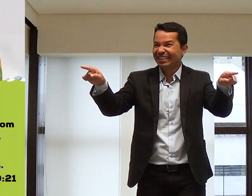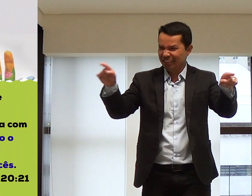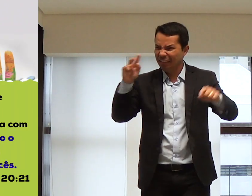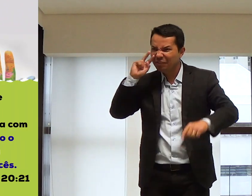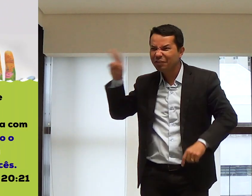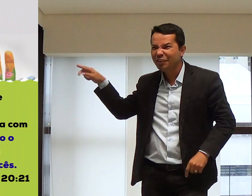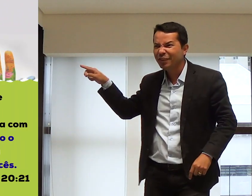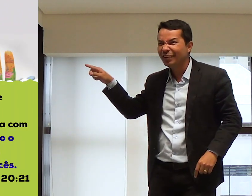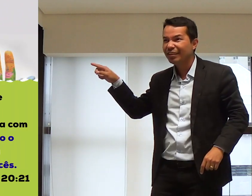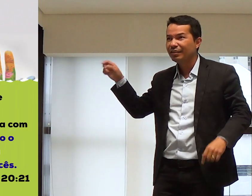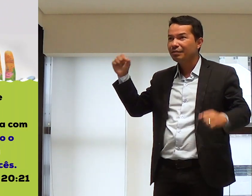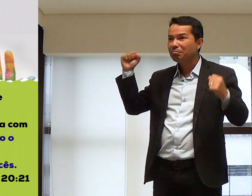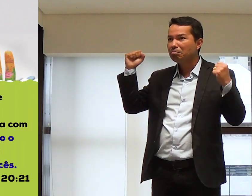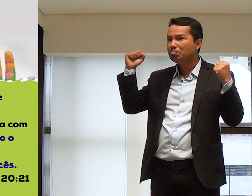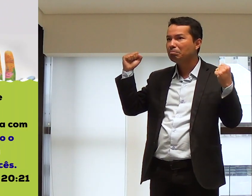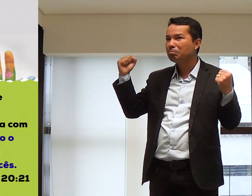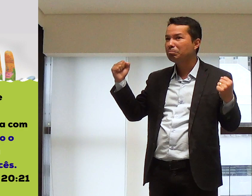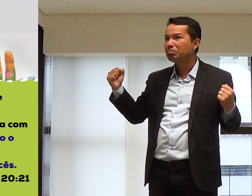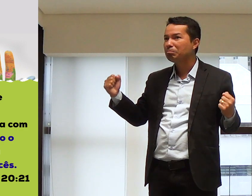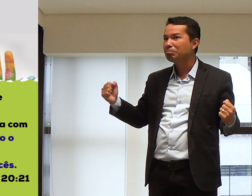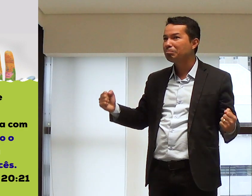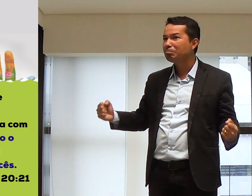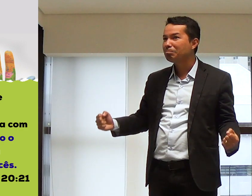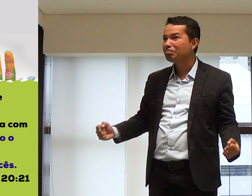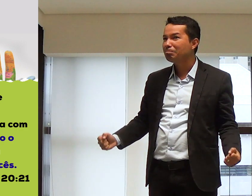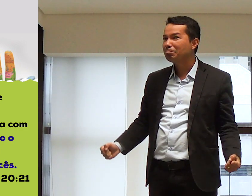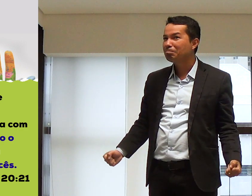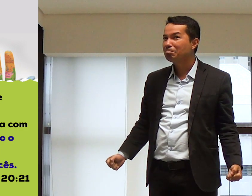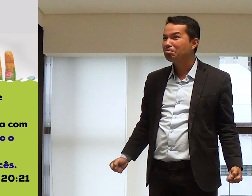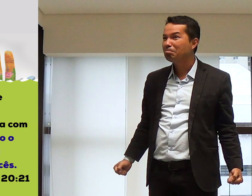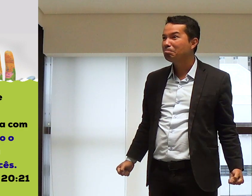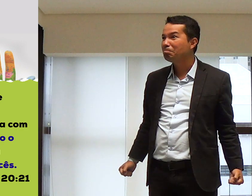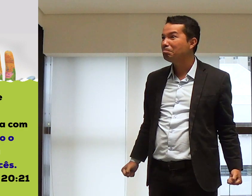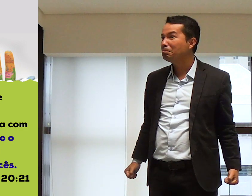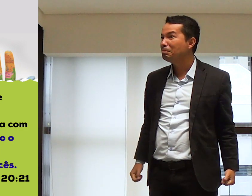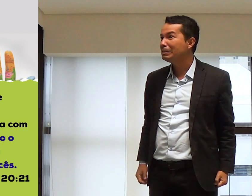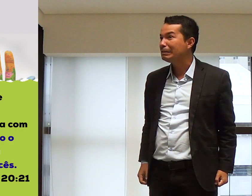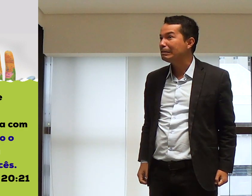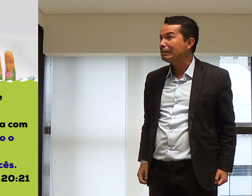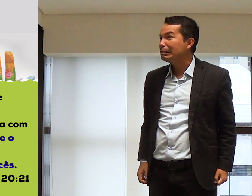sobre mim e sobre você, você viu? Isso é pesado. Sim.